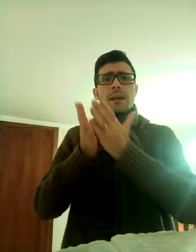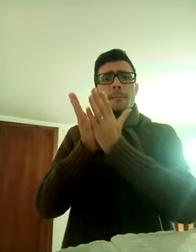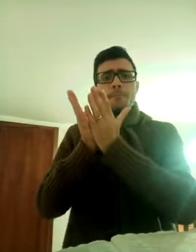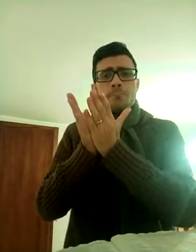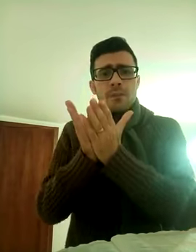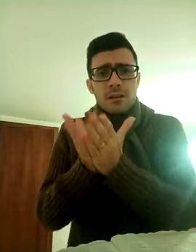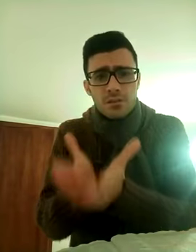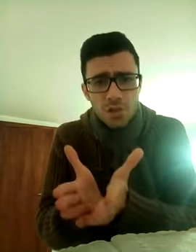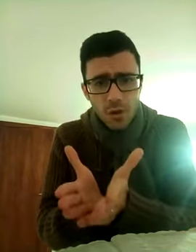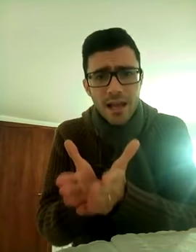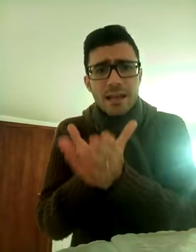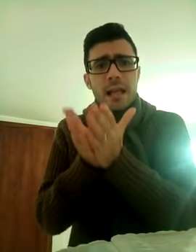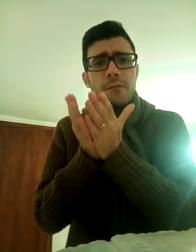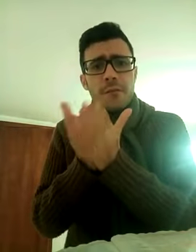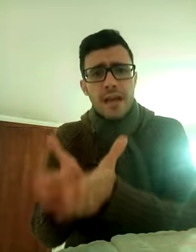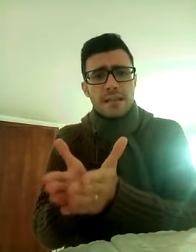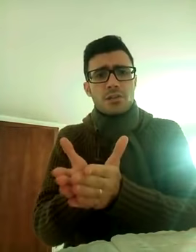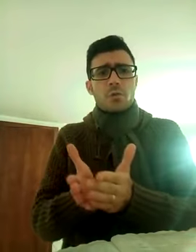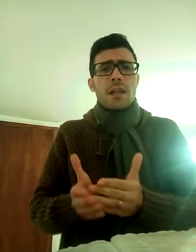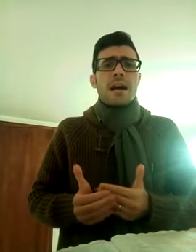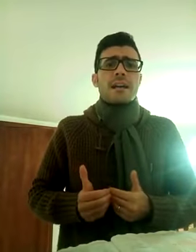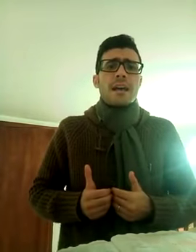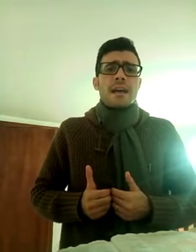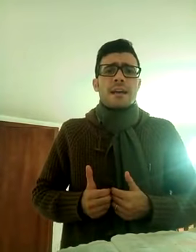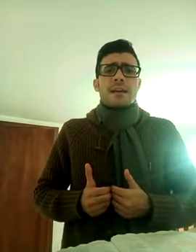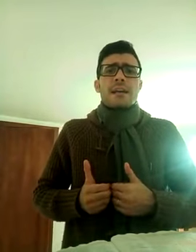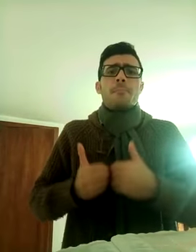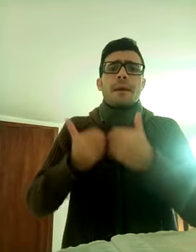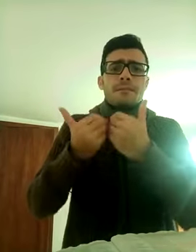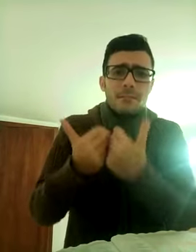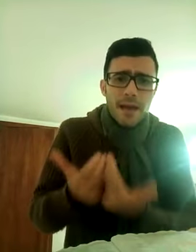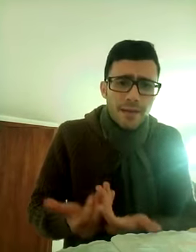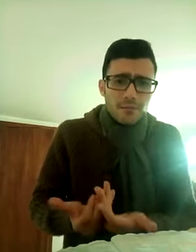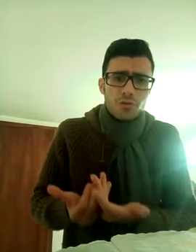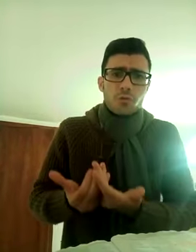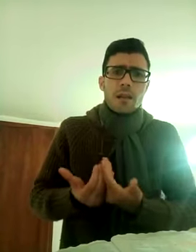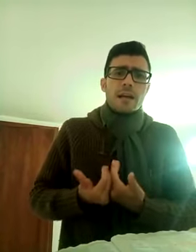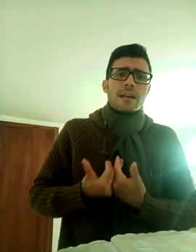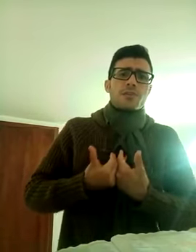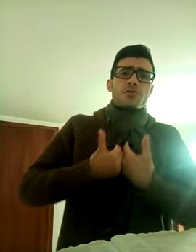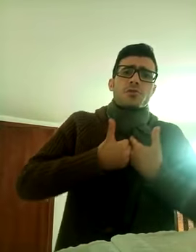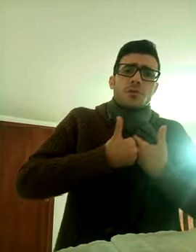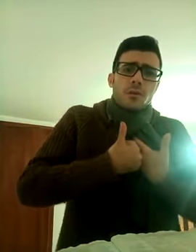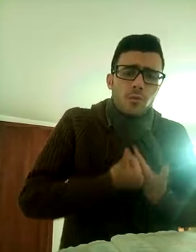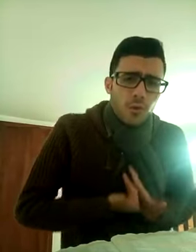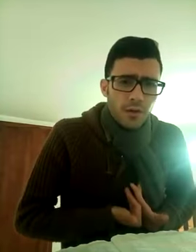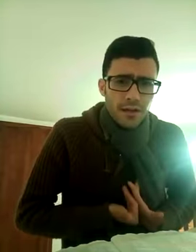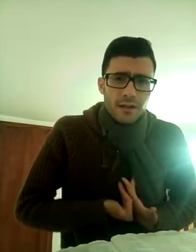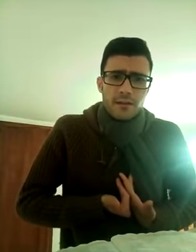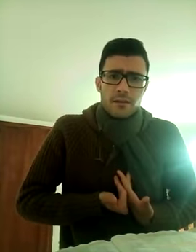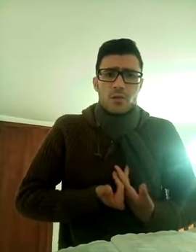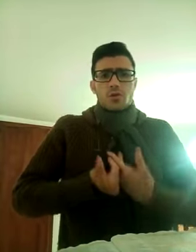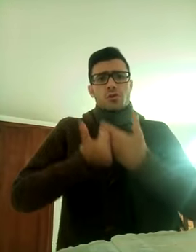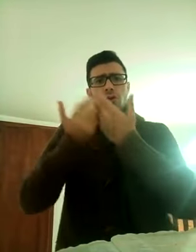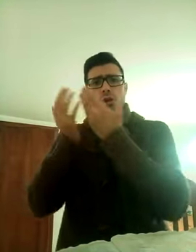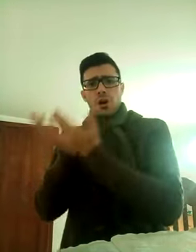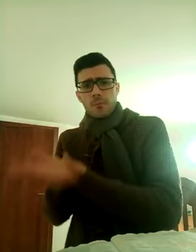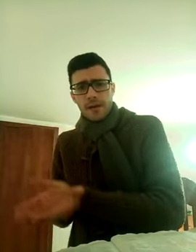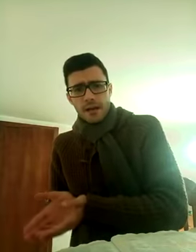ci vuole anche la fede, ci vuole anche il pentimento, ci vuole anche Gesù nel cuore, non solo l'opera,